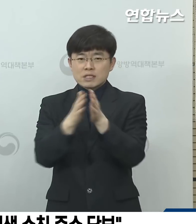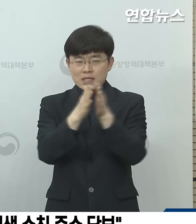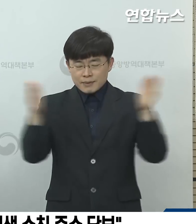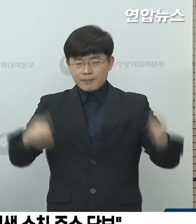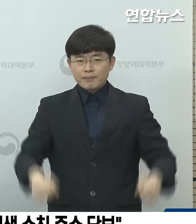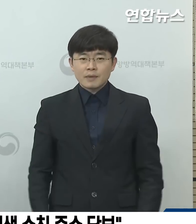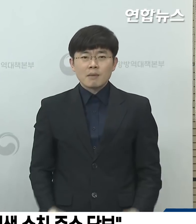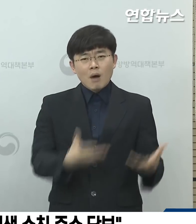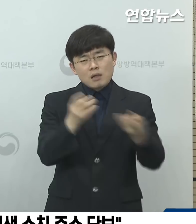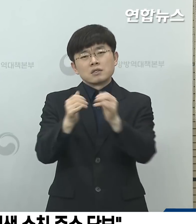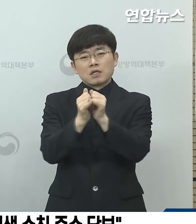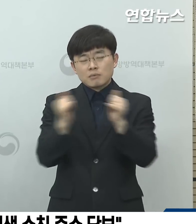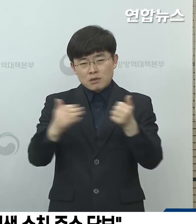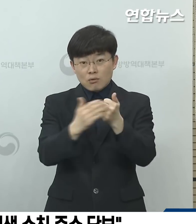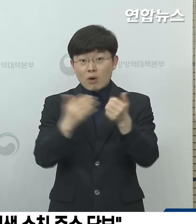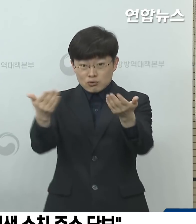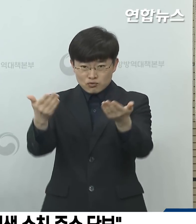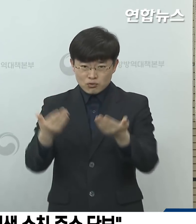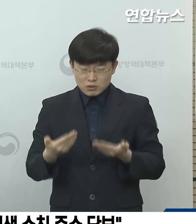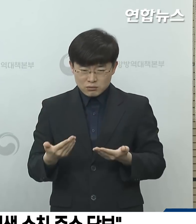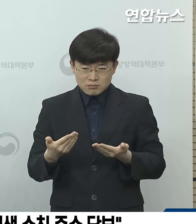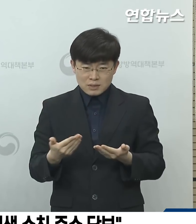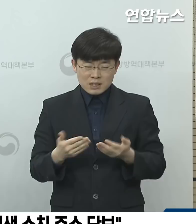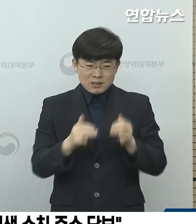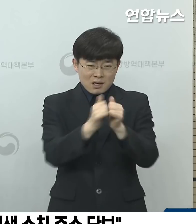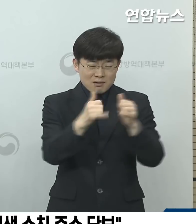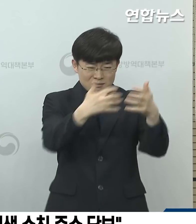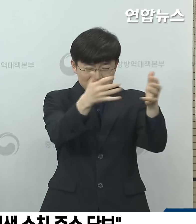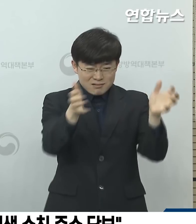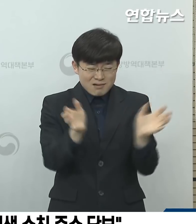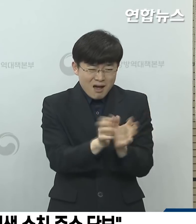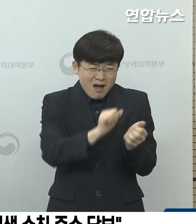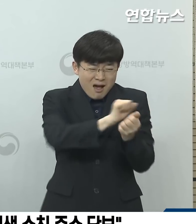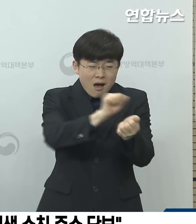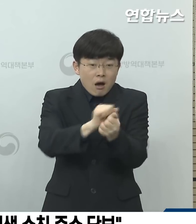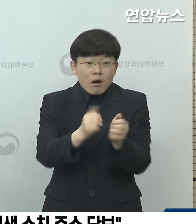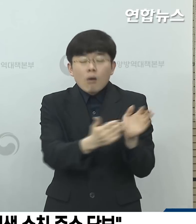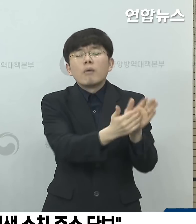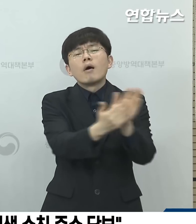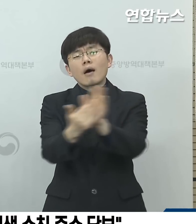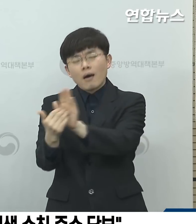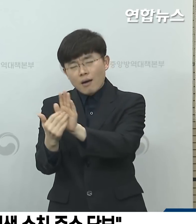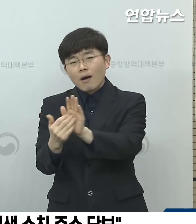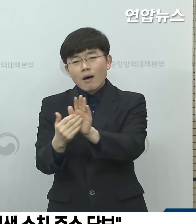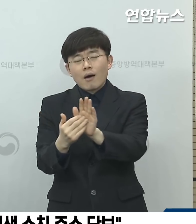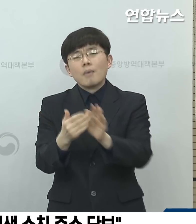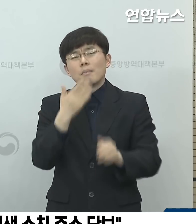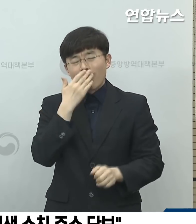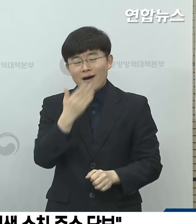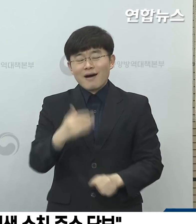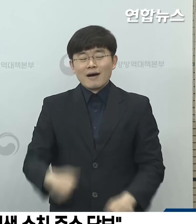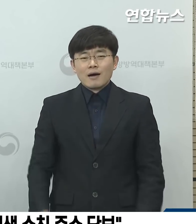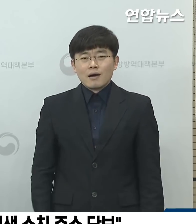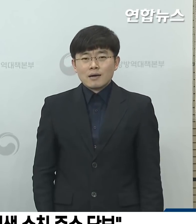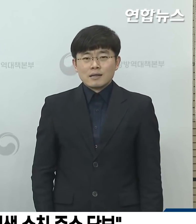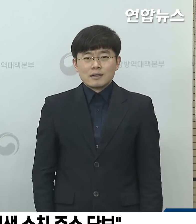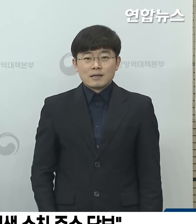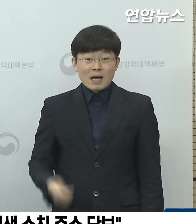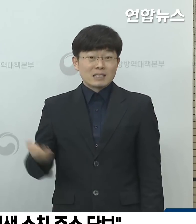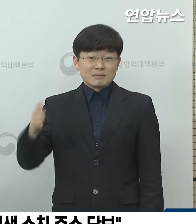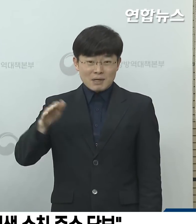국민들의 참여로 대량의 집단 발병 사례는 예방할 수 있었다고 생각합니다. 하지만